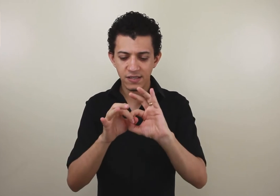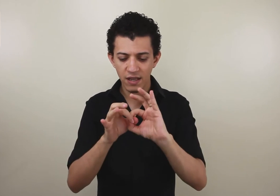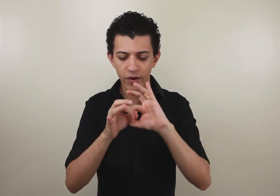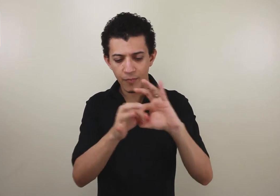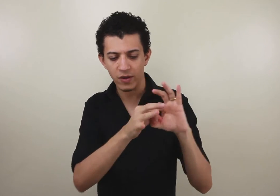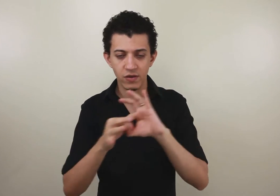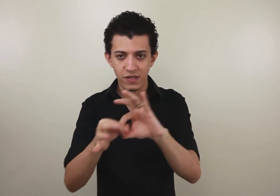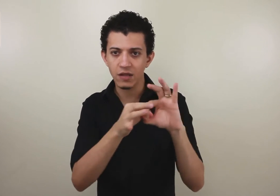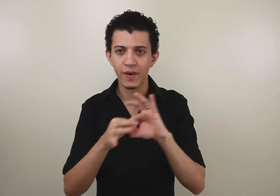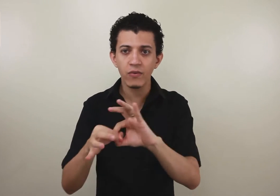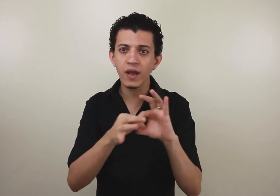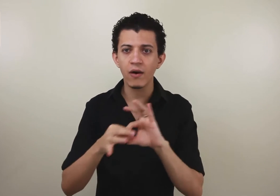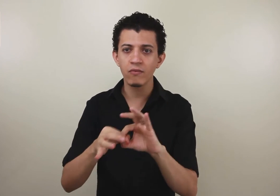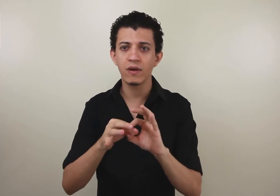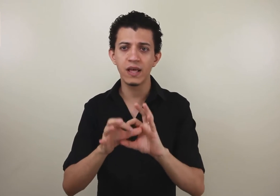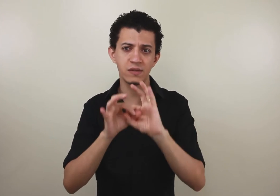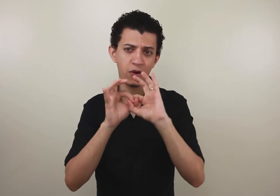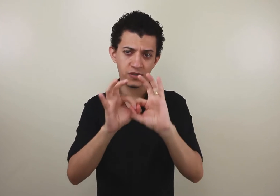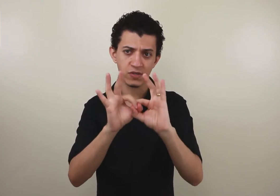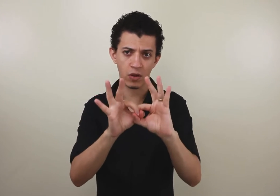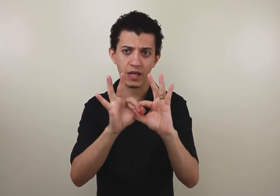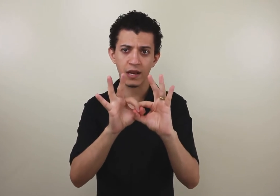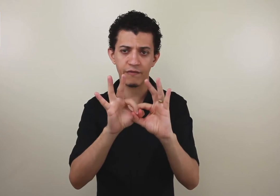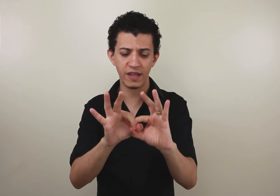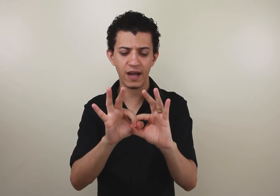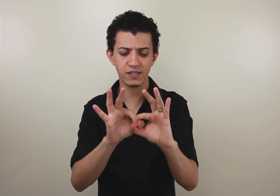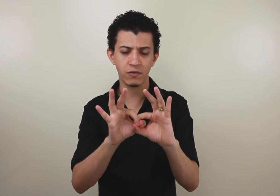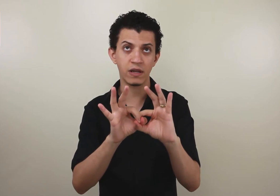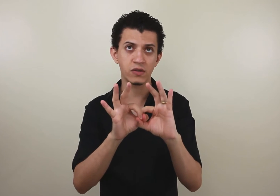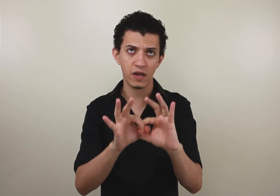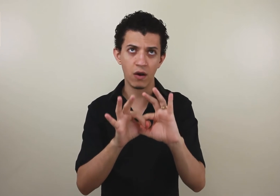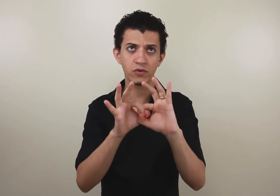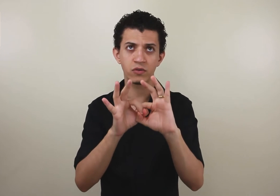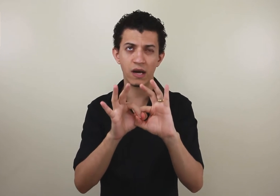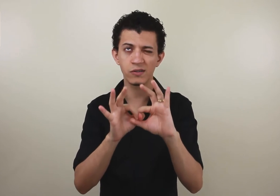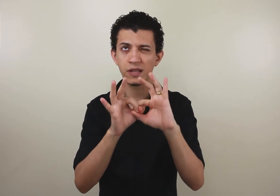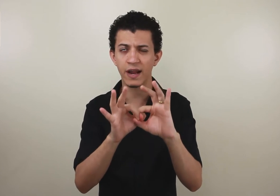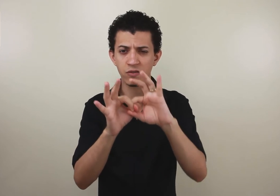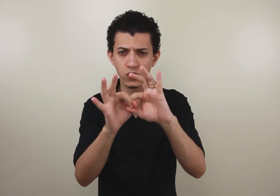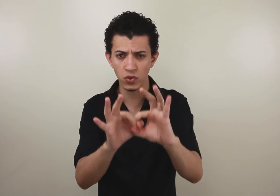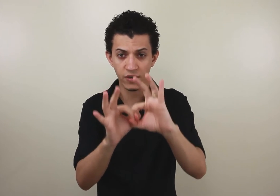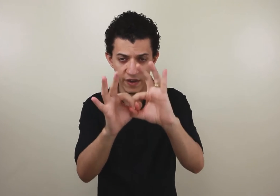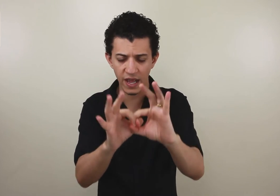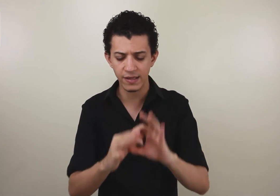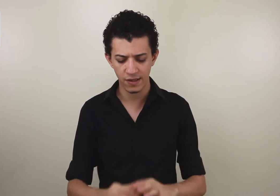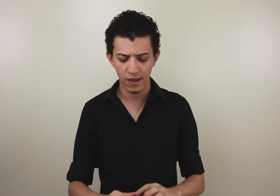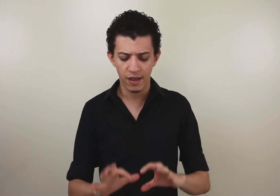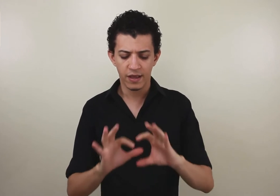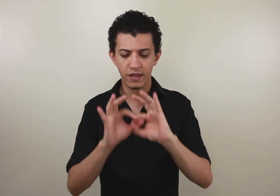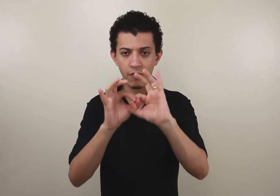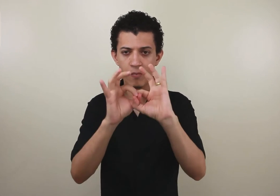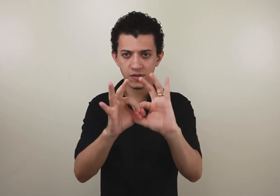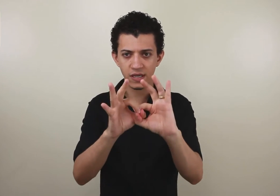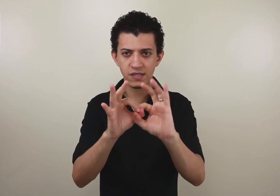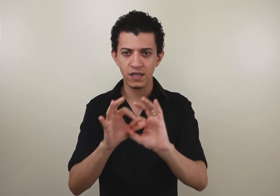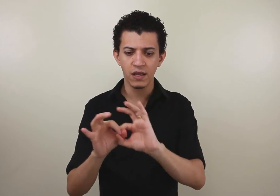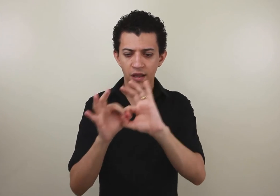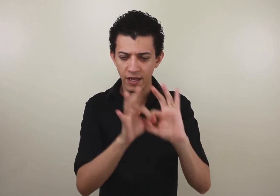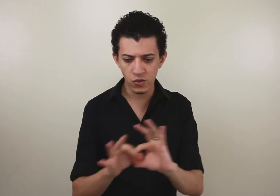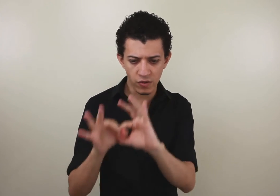sinal aqui pode ser usado para a união, esse pode ser o sinal da Federação Nacional de Educação e Integração dos Estudos, a FNIs, que também pode ser assim, tem surdo